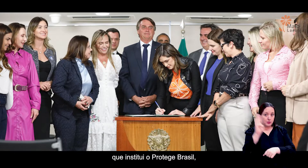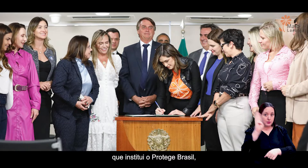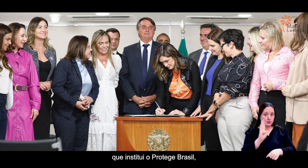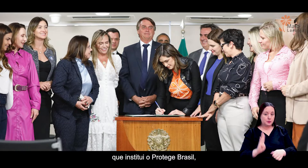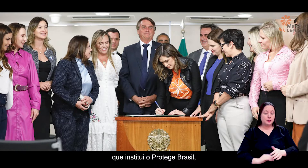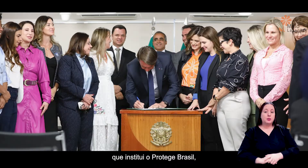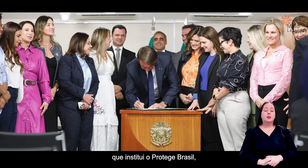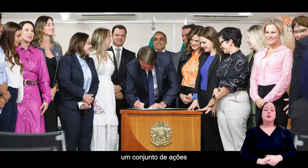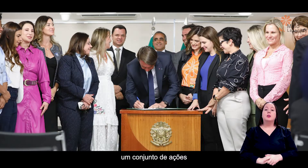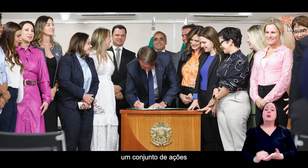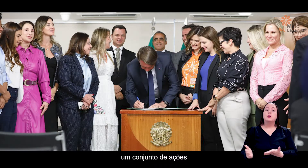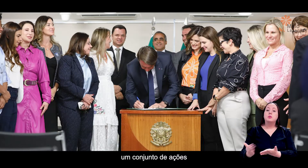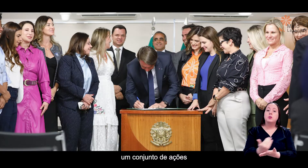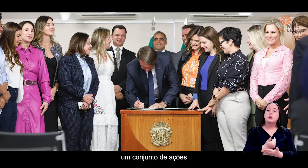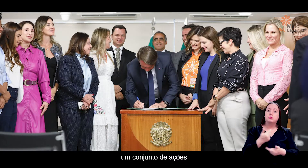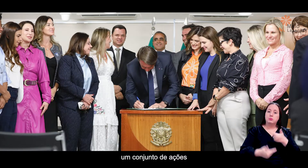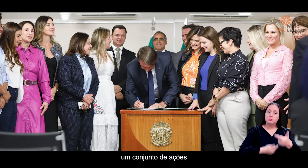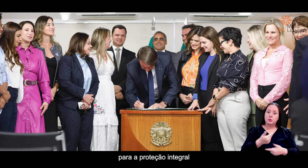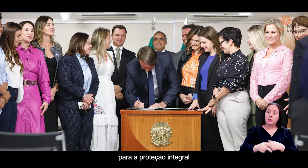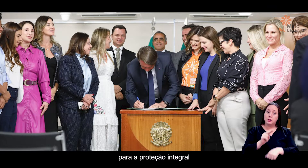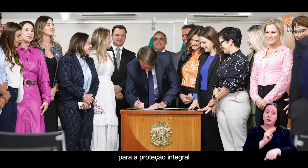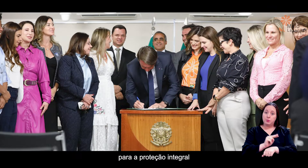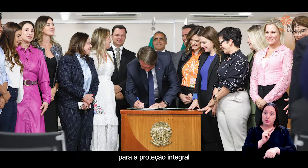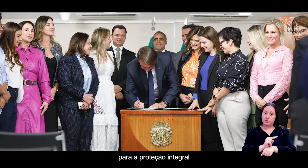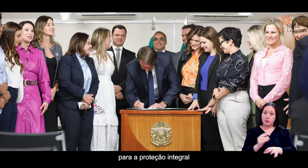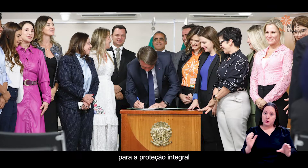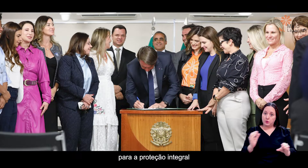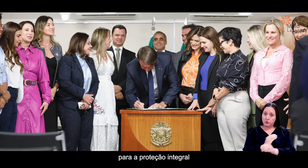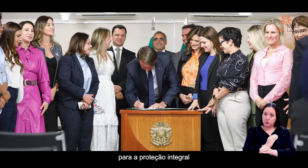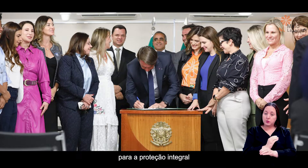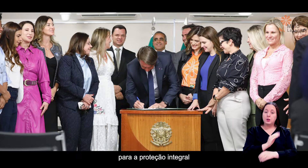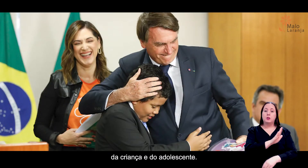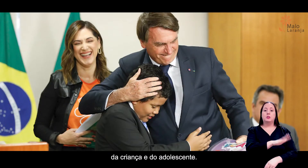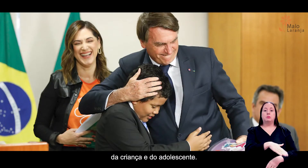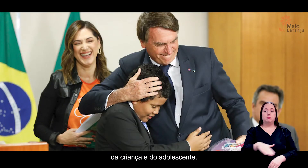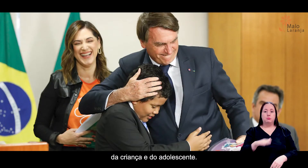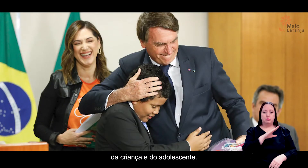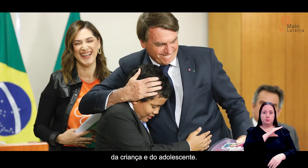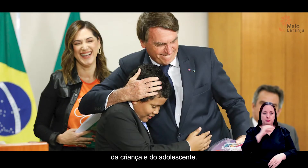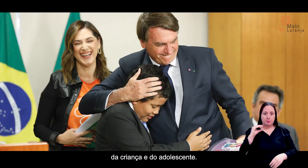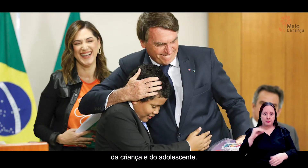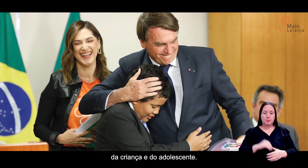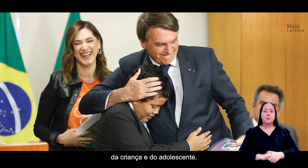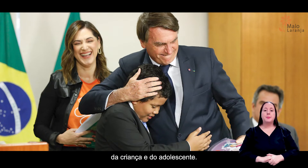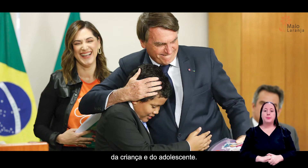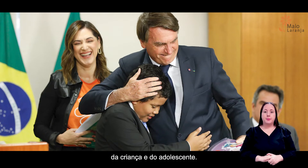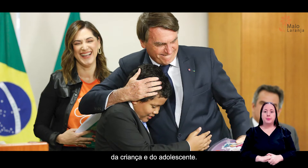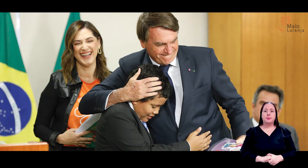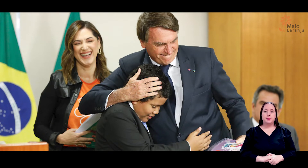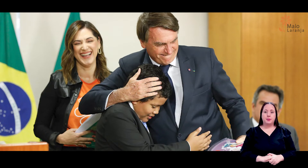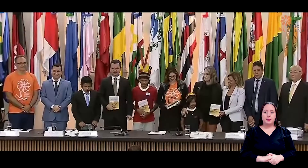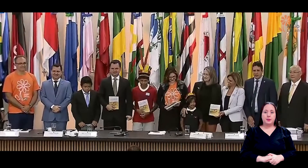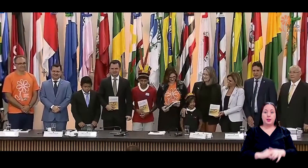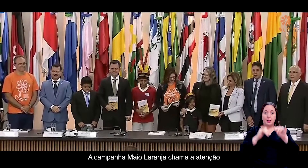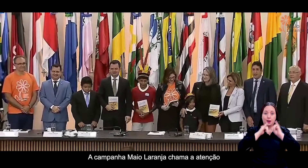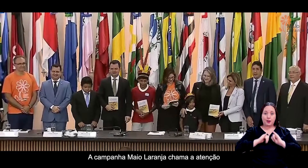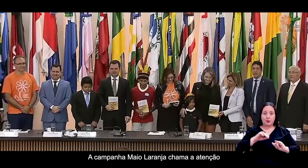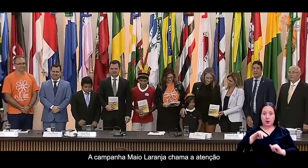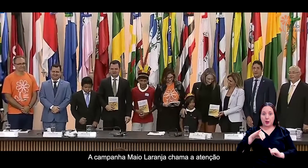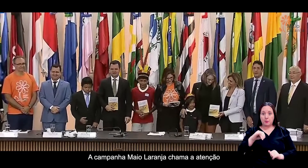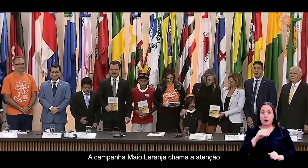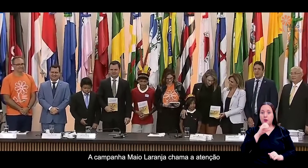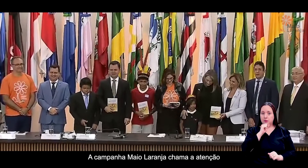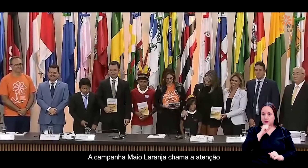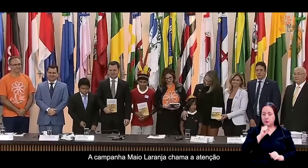Protege Brasil, um conjunto de ações para a proteção integral da criança e do adolescente. A